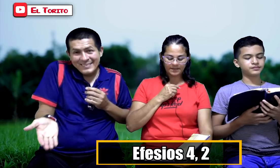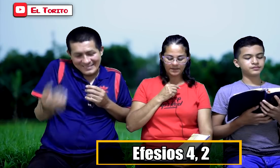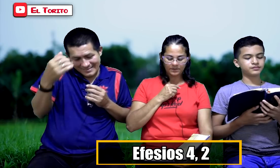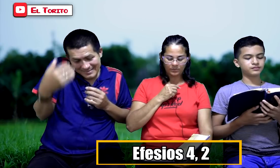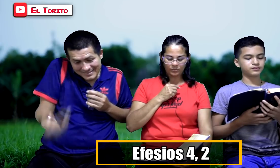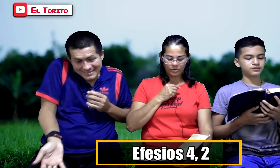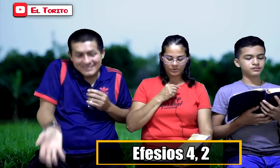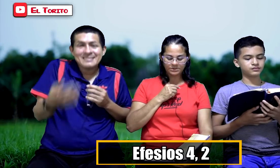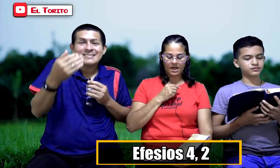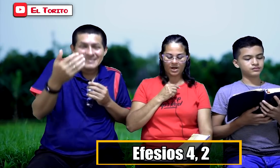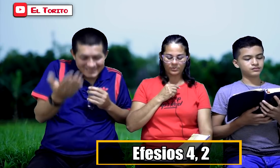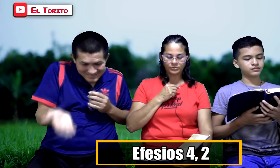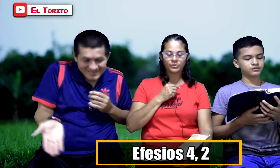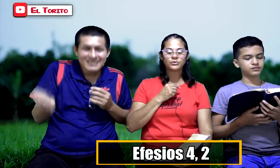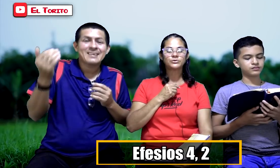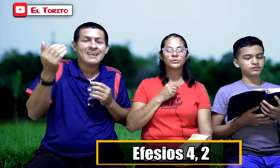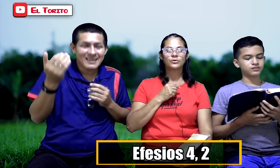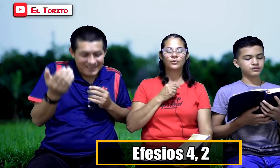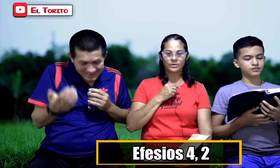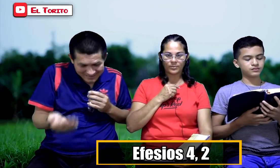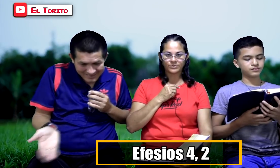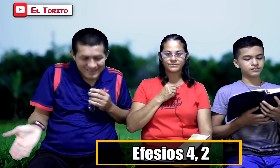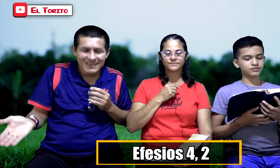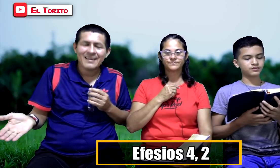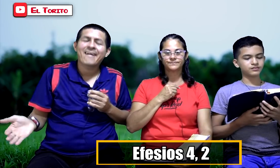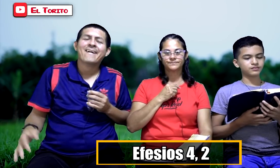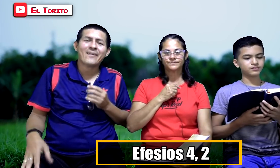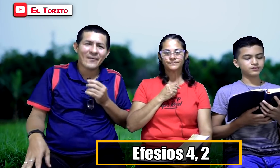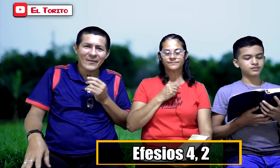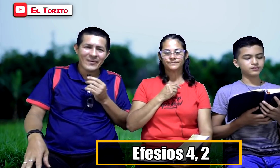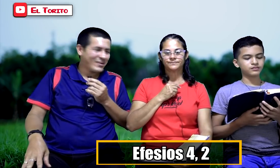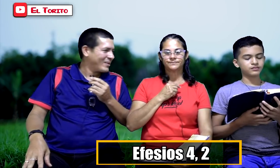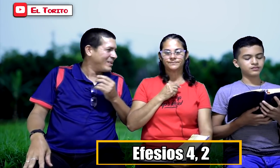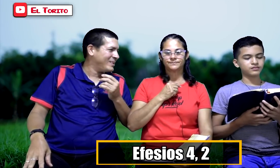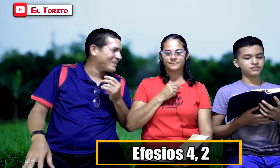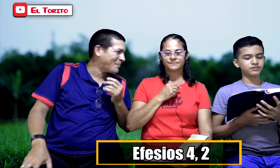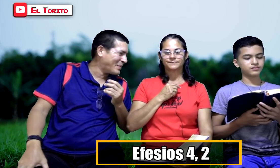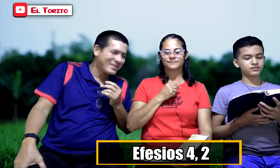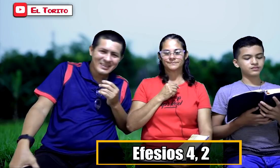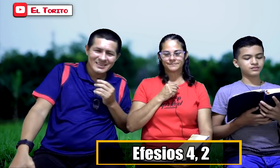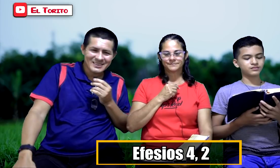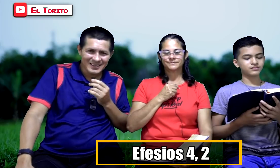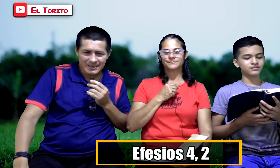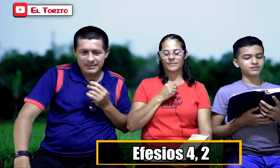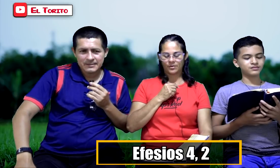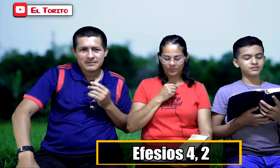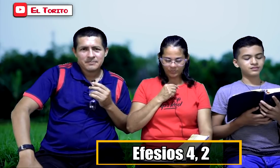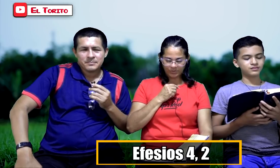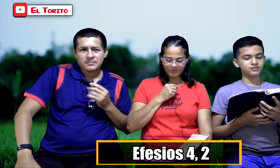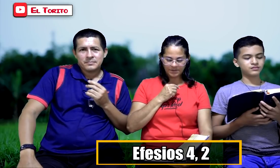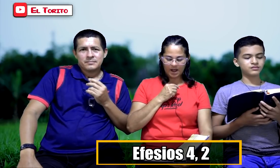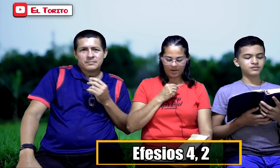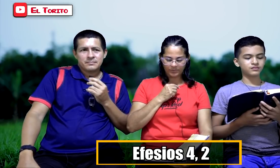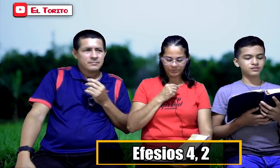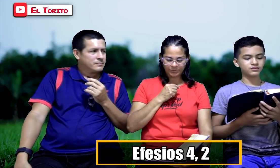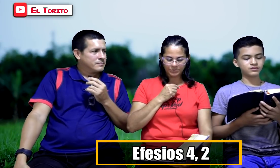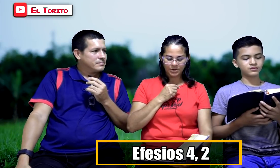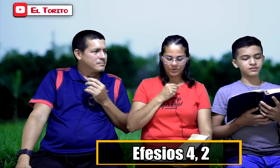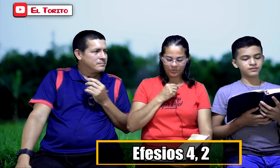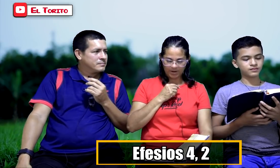unos a otros con amor. Y sopórtense. Unos a otros con